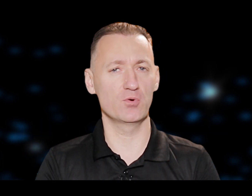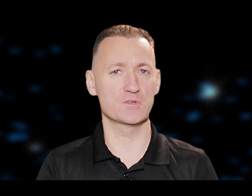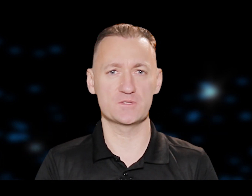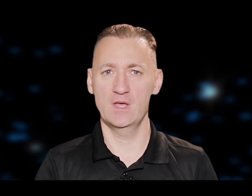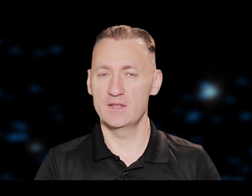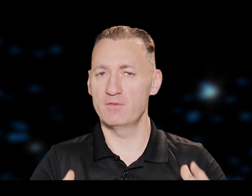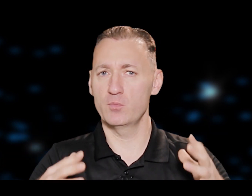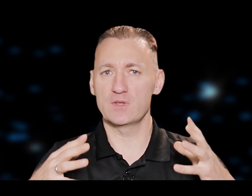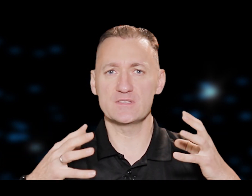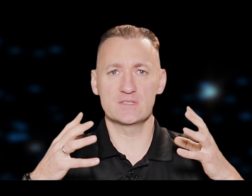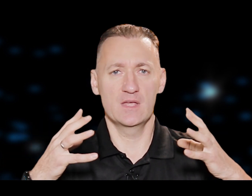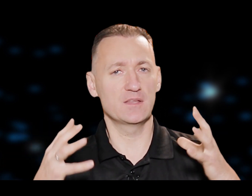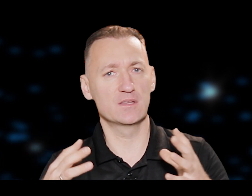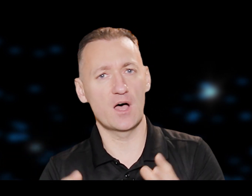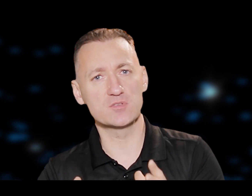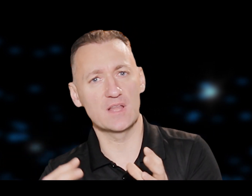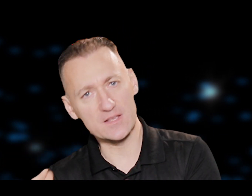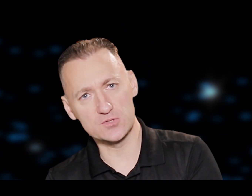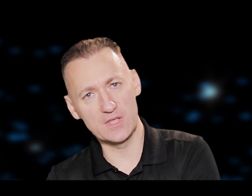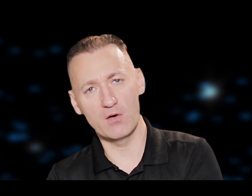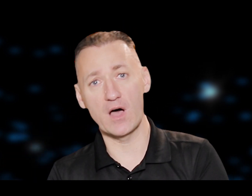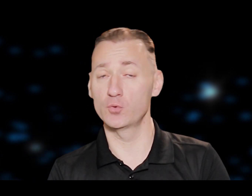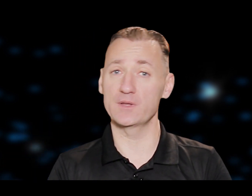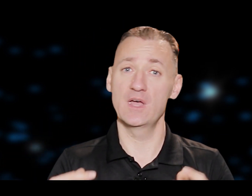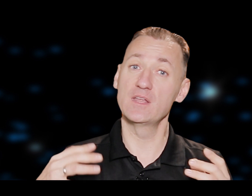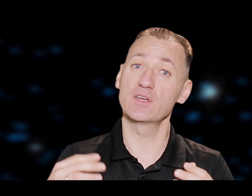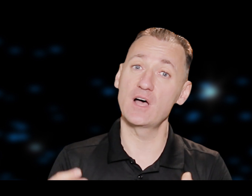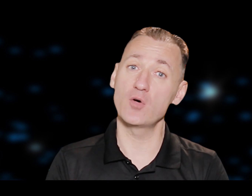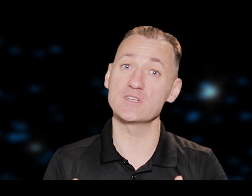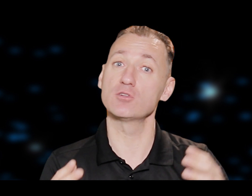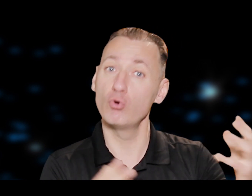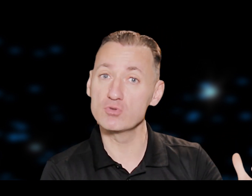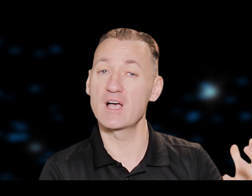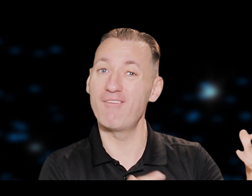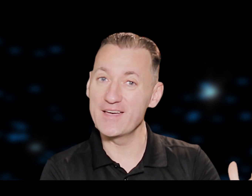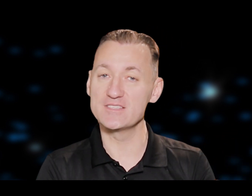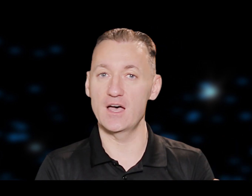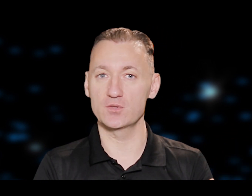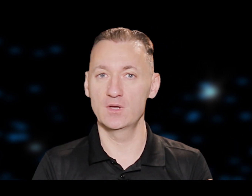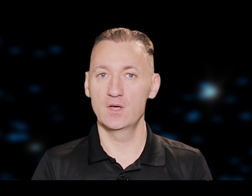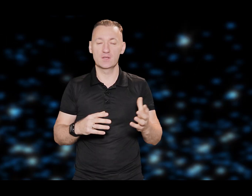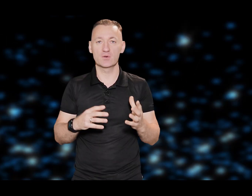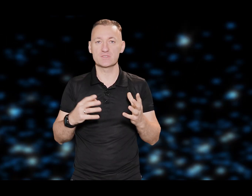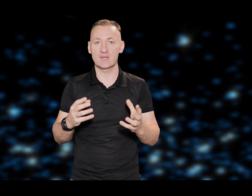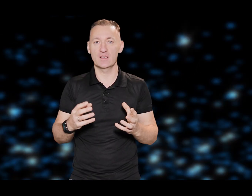runas. Varbūt es ne tik daudz lasu Dievu vārdu, pat ne tik daudz es lūdzu, kā vaidzētu. Dievs saka,